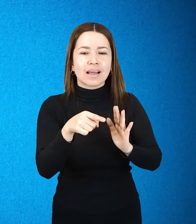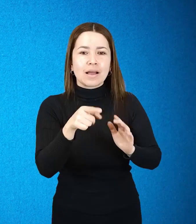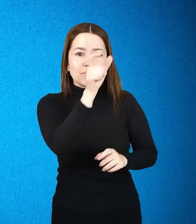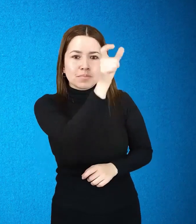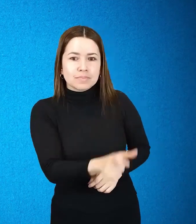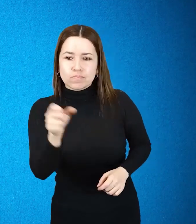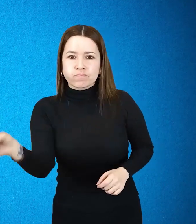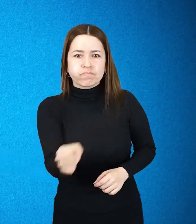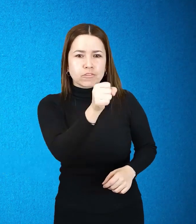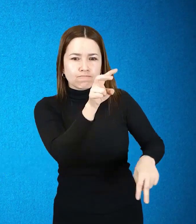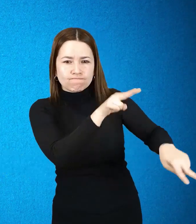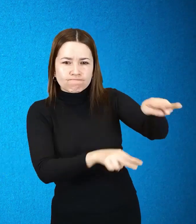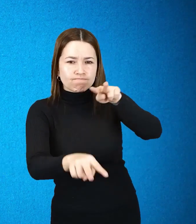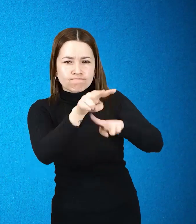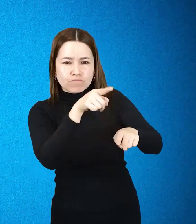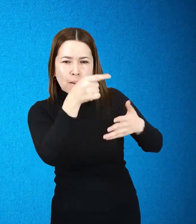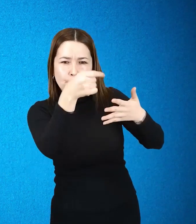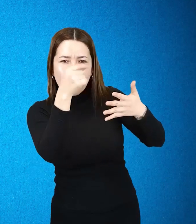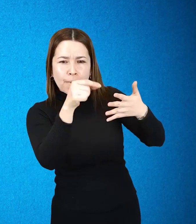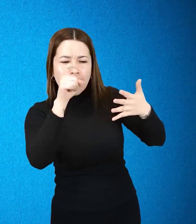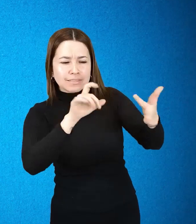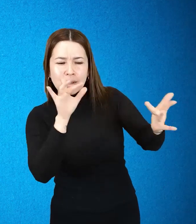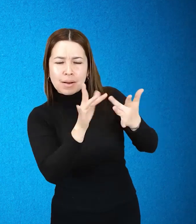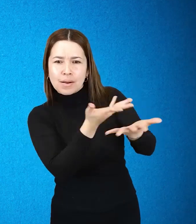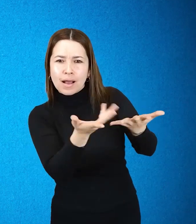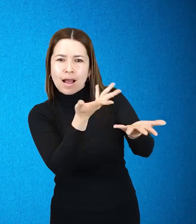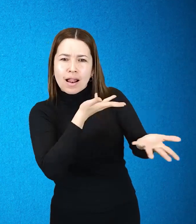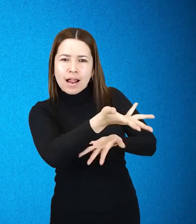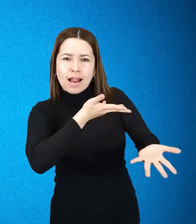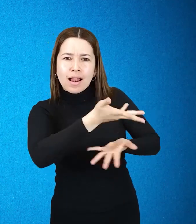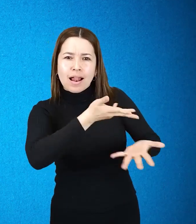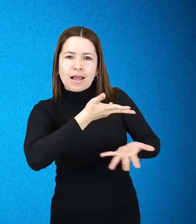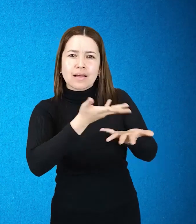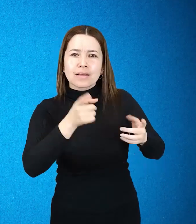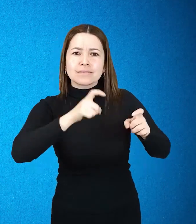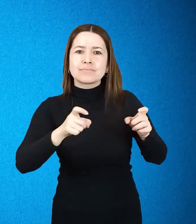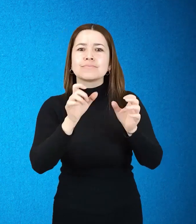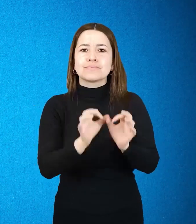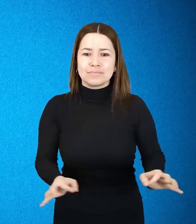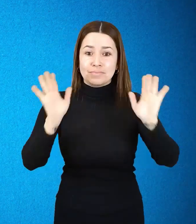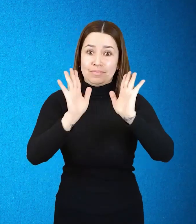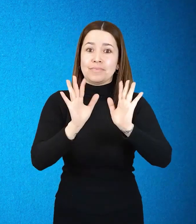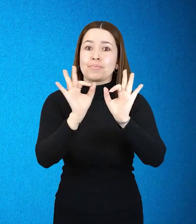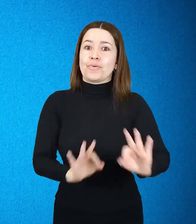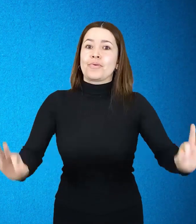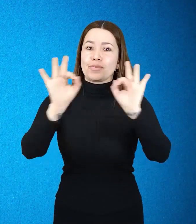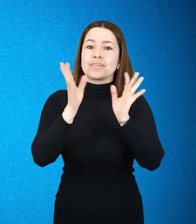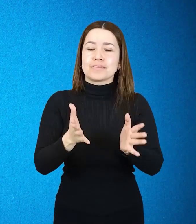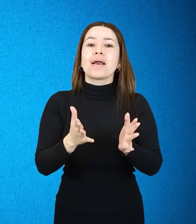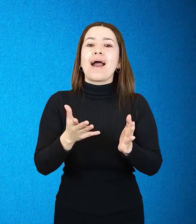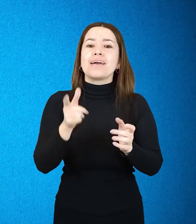valoración de apoyos. Es un servicio para averiguar quién es la persona ideal para hacer el apoyo de una persona con